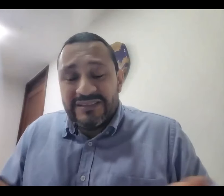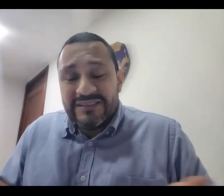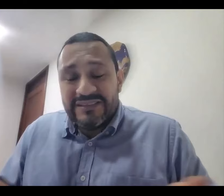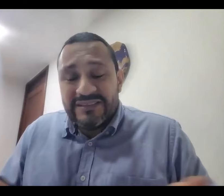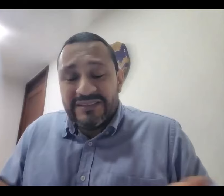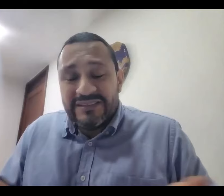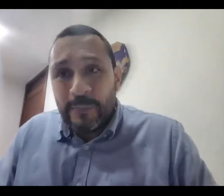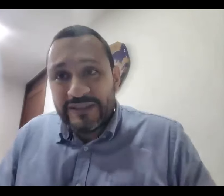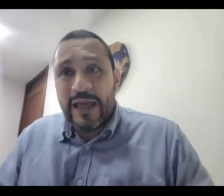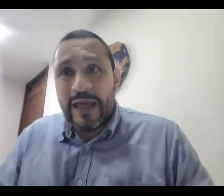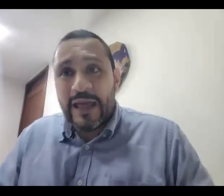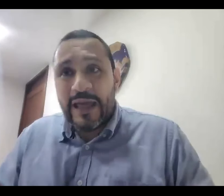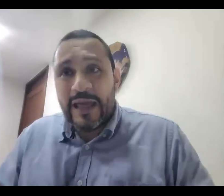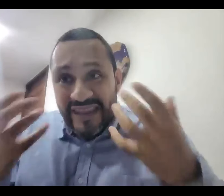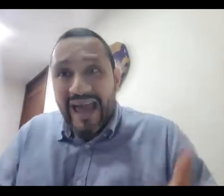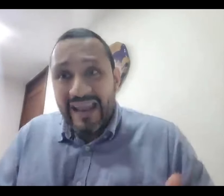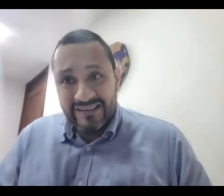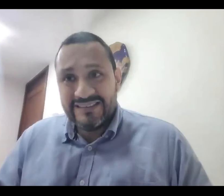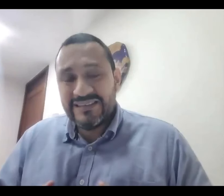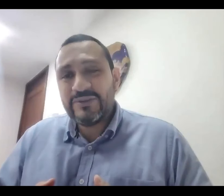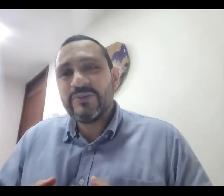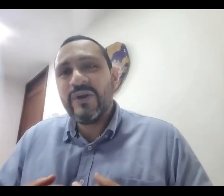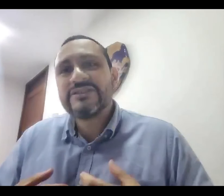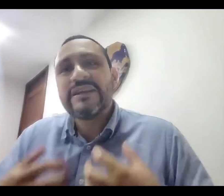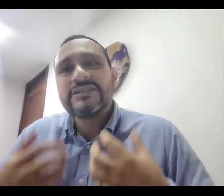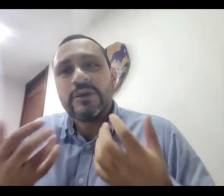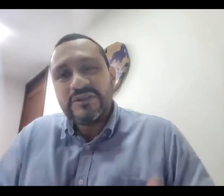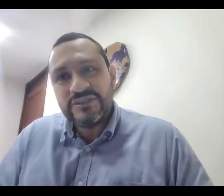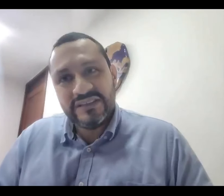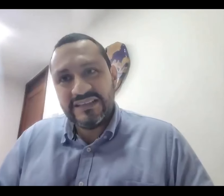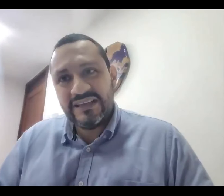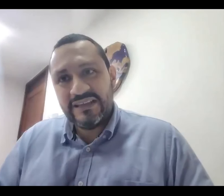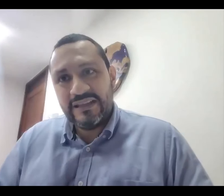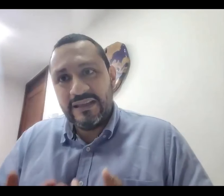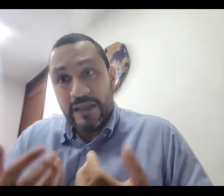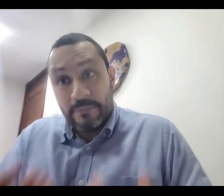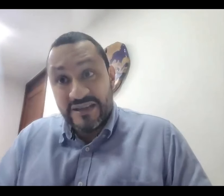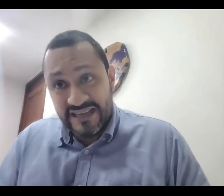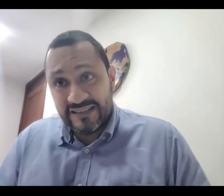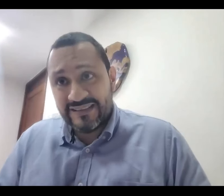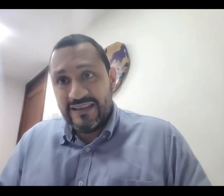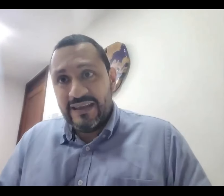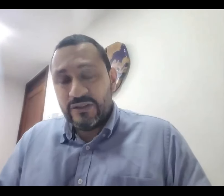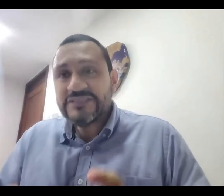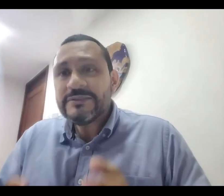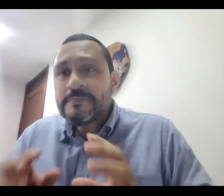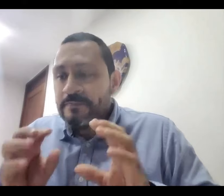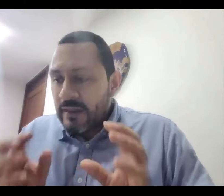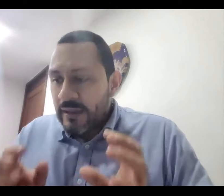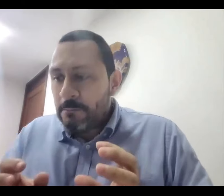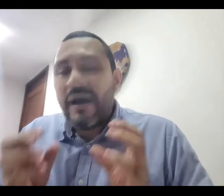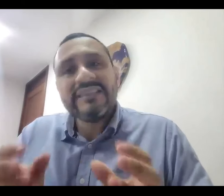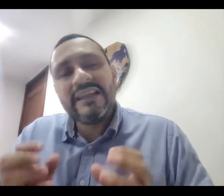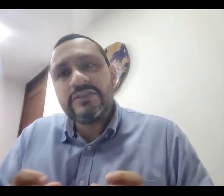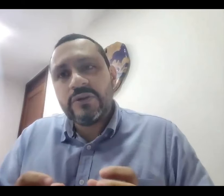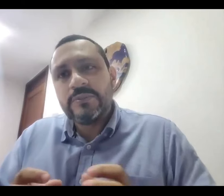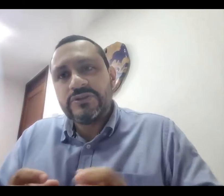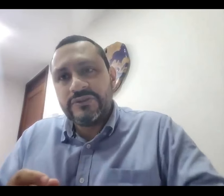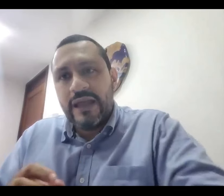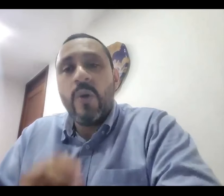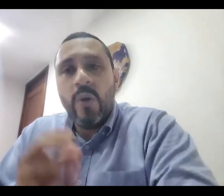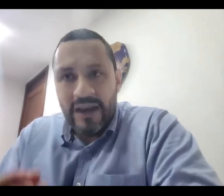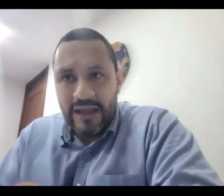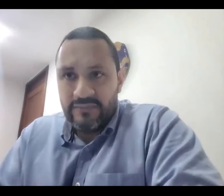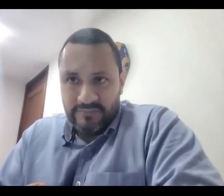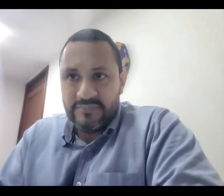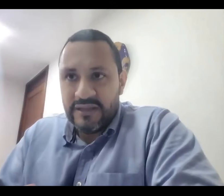intenta interpretar o mirar ¿cierto? cuáles son las convicciones del paciente entonces parte del entorno